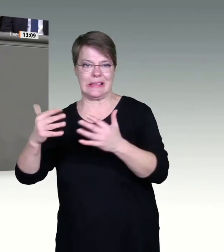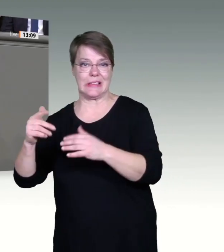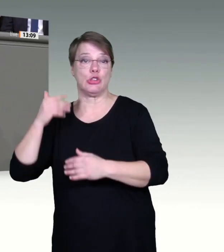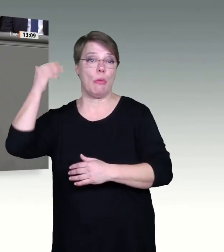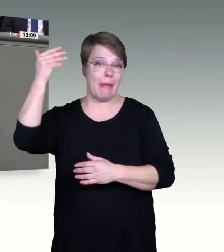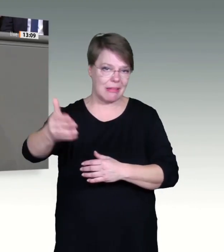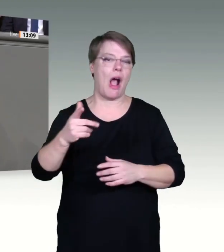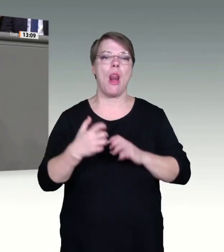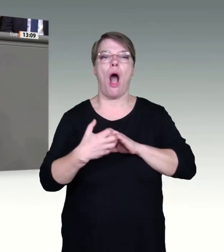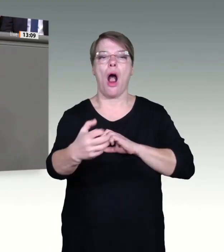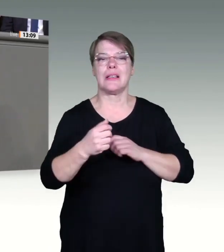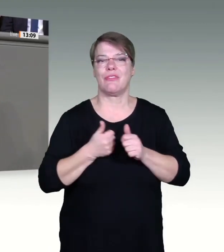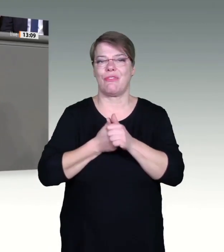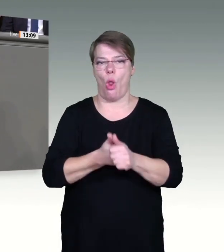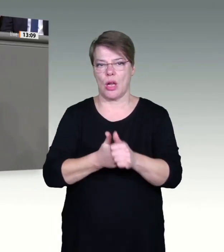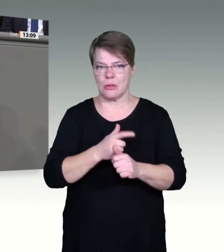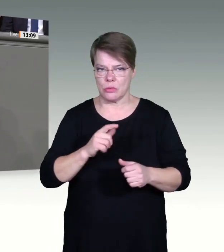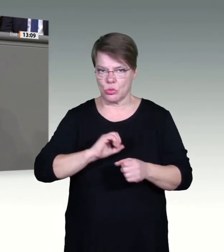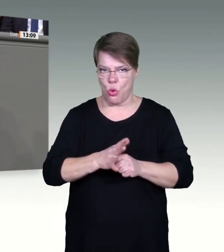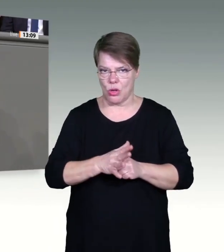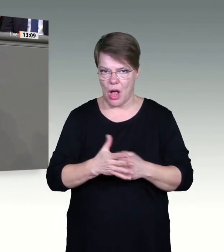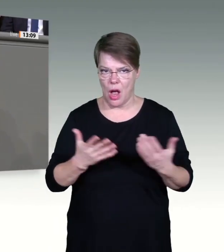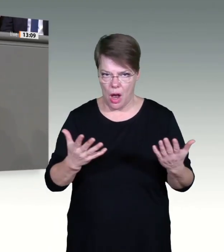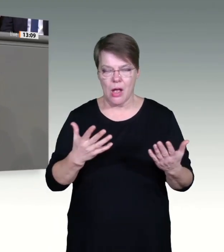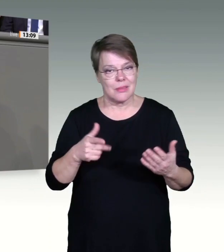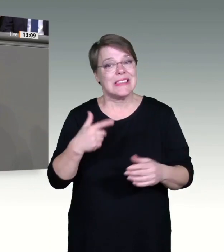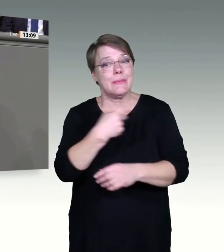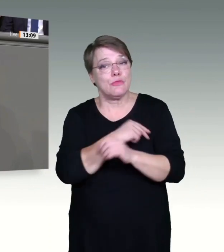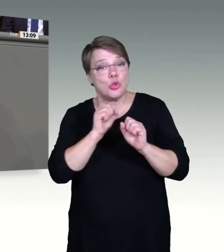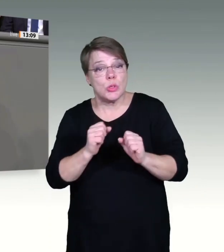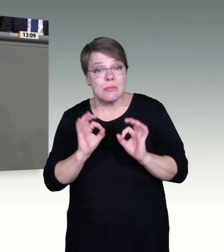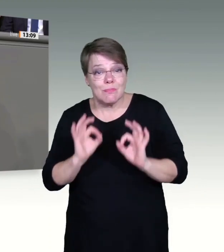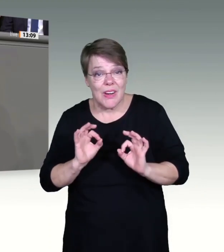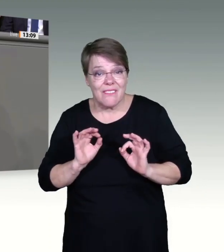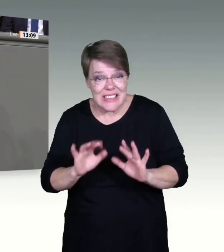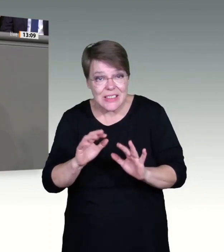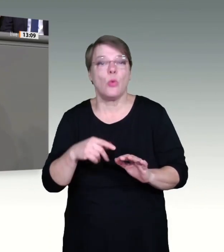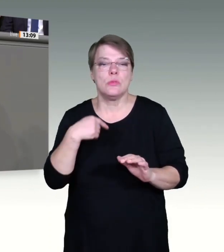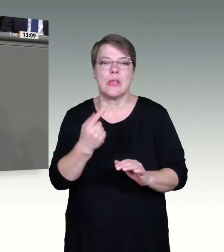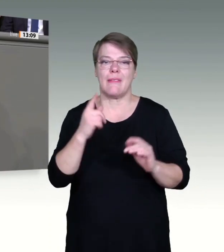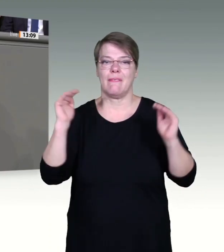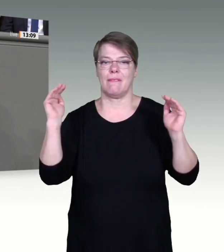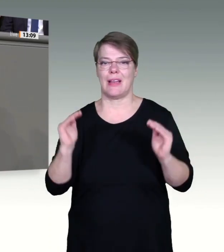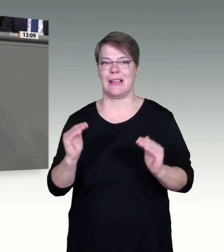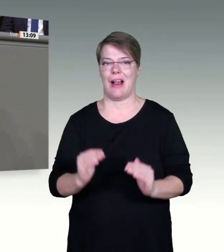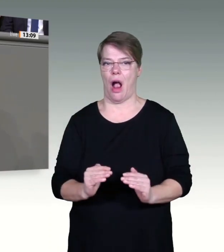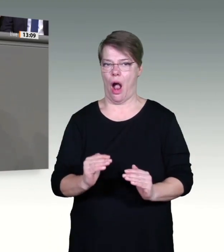sagen, lasst sie sich impfen. Jede Impfung gibt dem Virus weniger Chancen. Jede Impfung trägt dazu bei, der Überlastung des